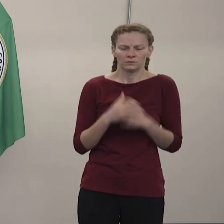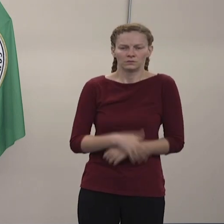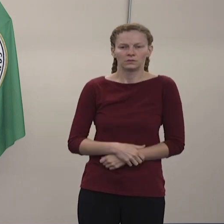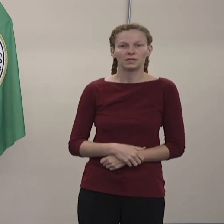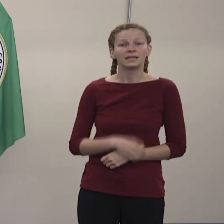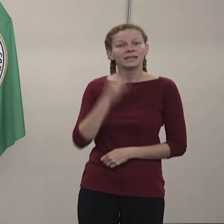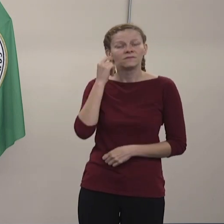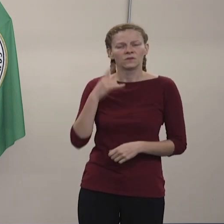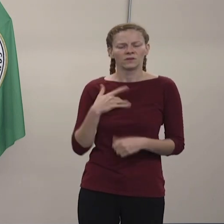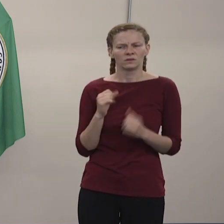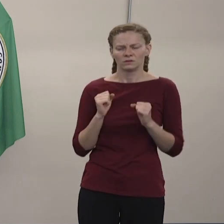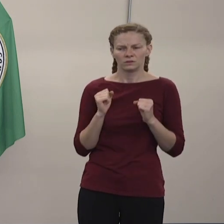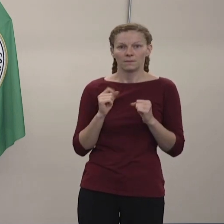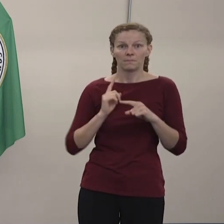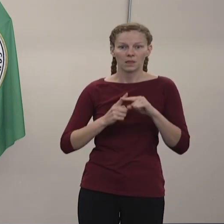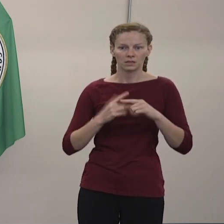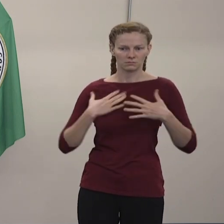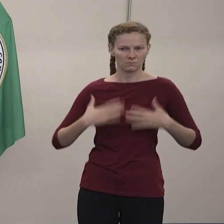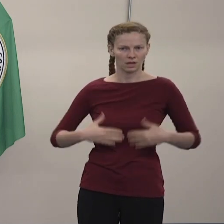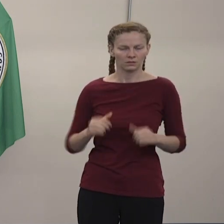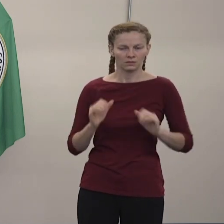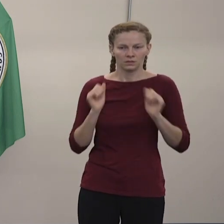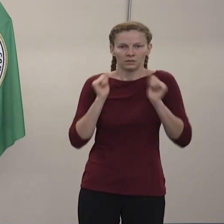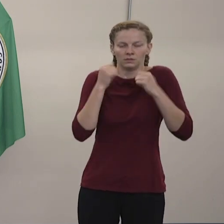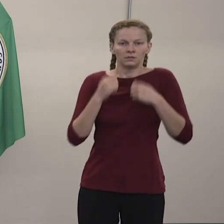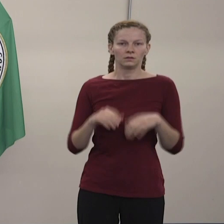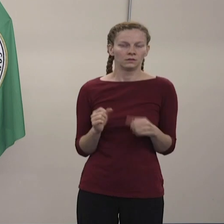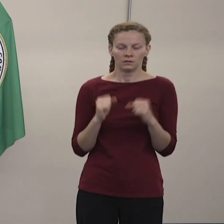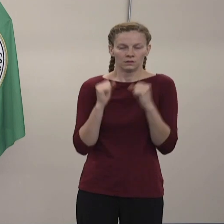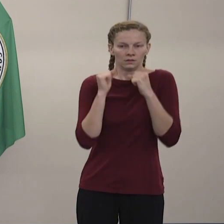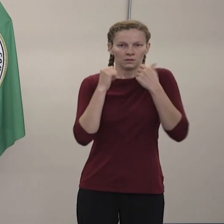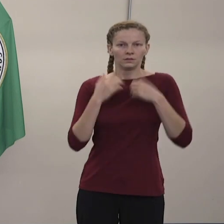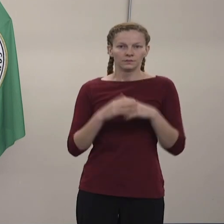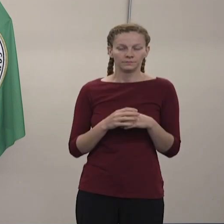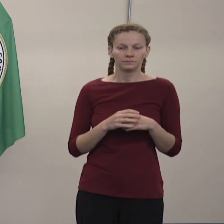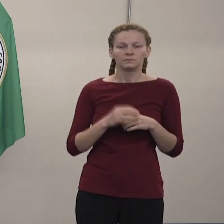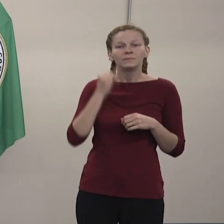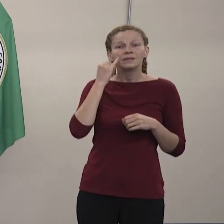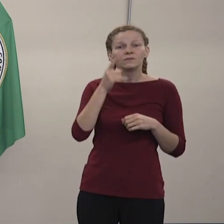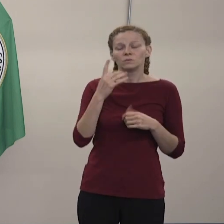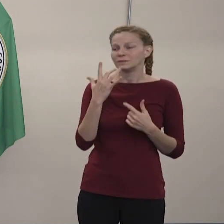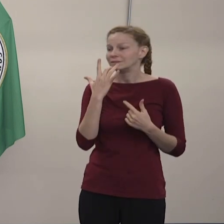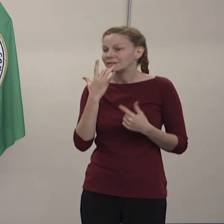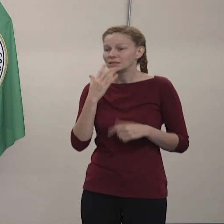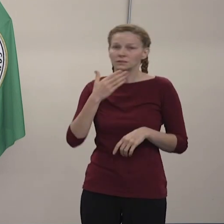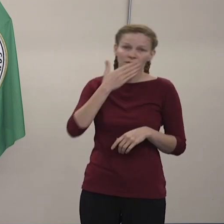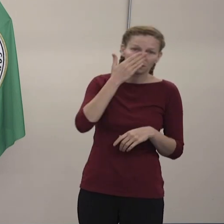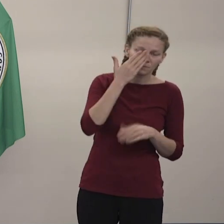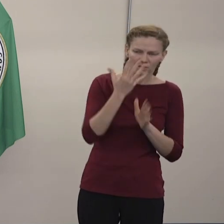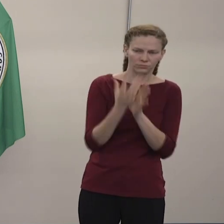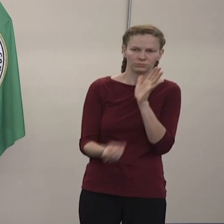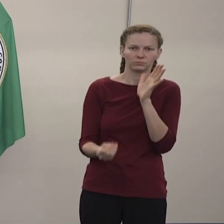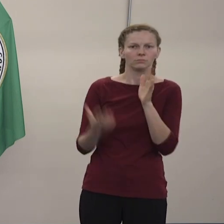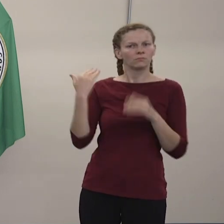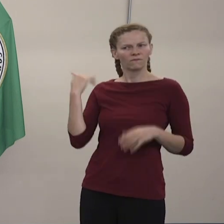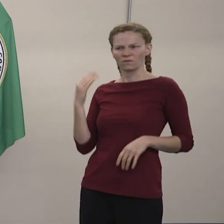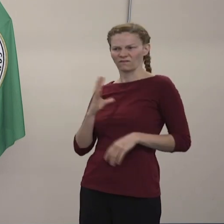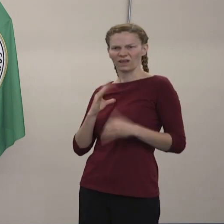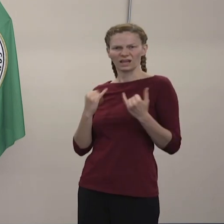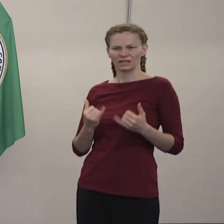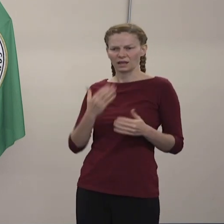temblor con escalofríos. Y una nueva pérdida de sentido del olor o del gusto.